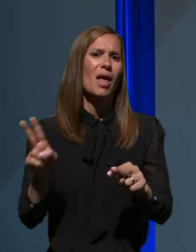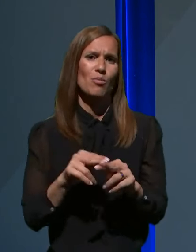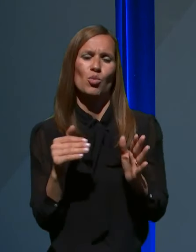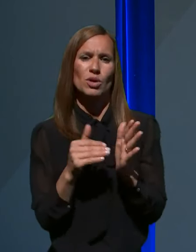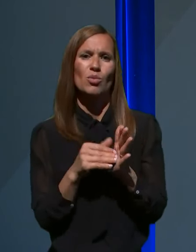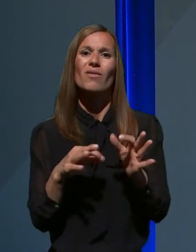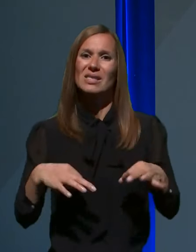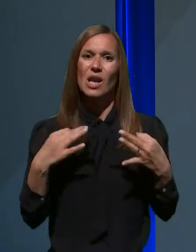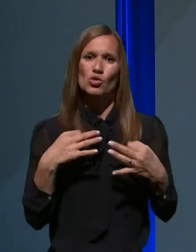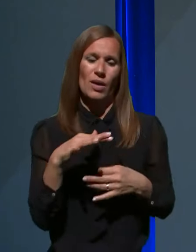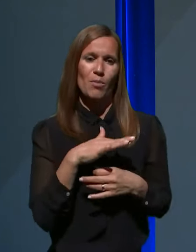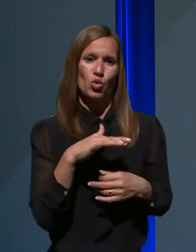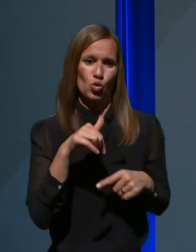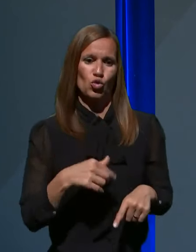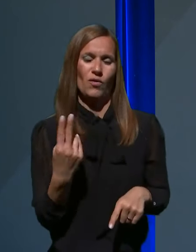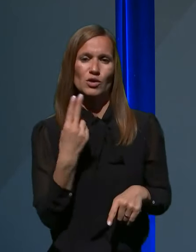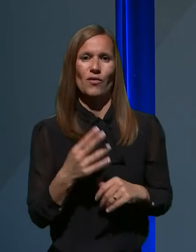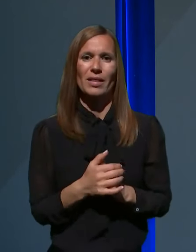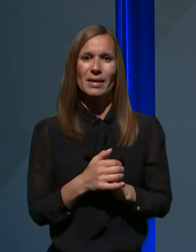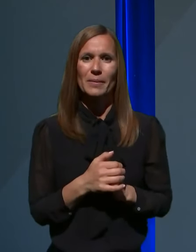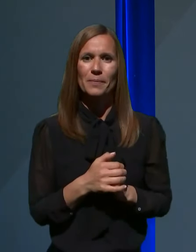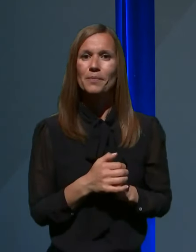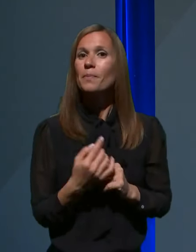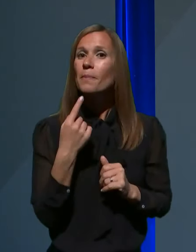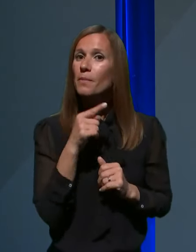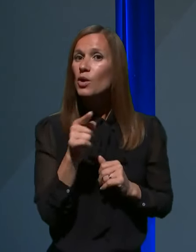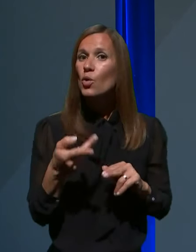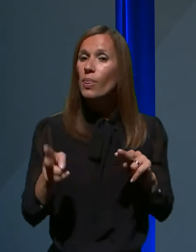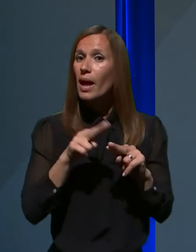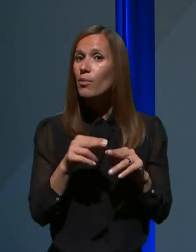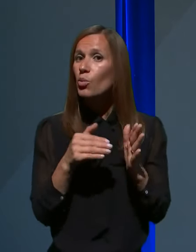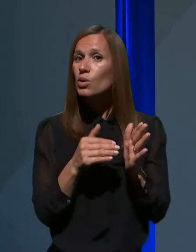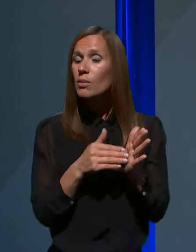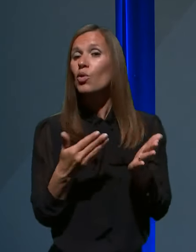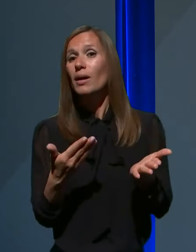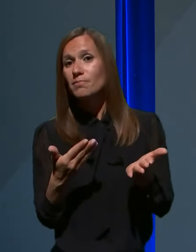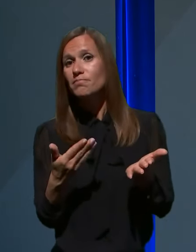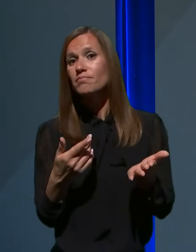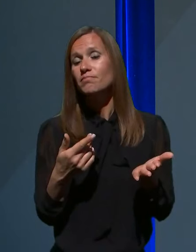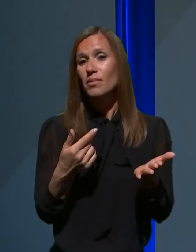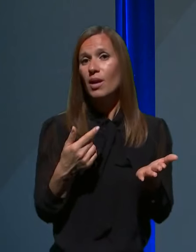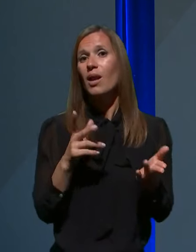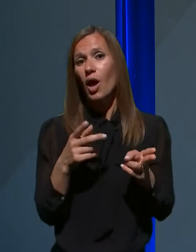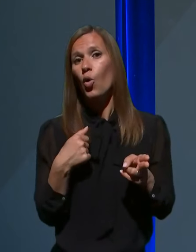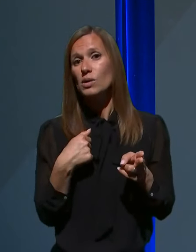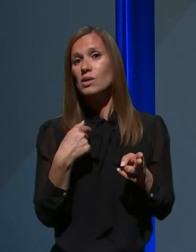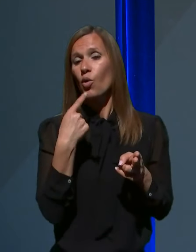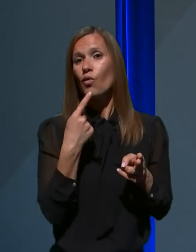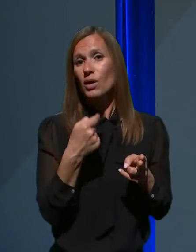sektorju? Ja, zdaj, kdo potrebuje denar v tem, da lahko govorim, med tem, koliko ga v resnici bo,